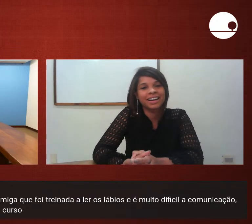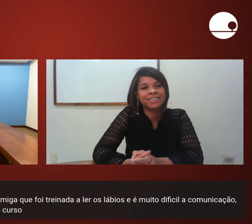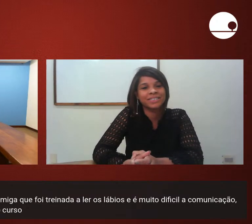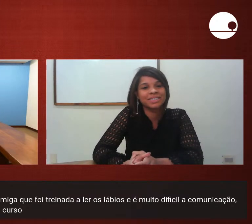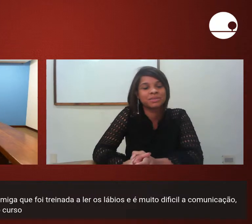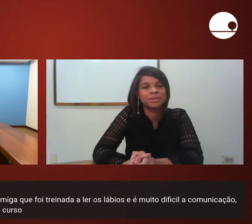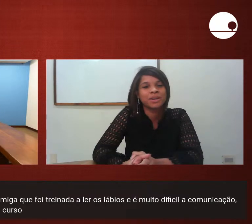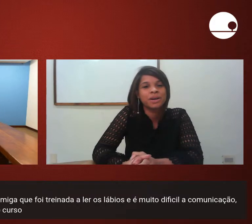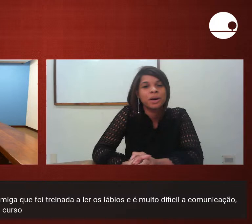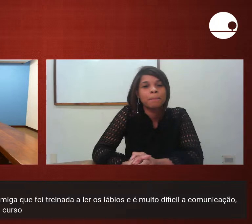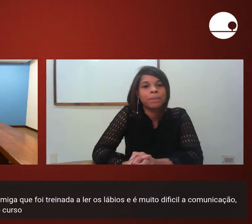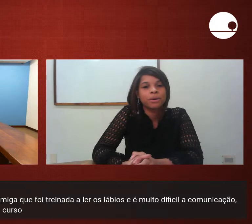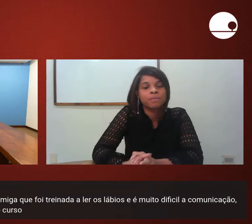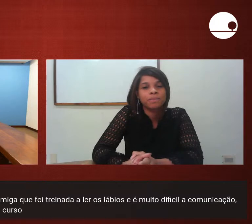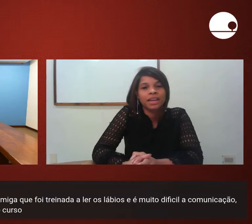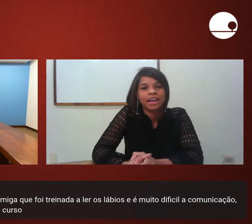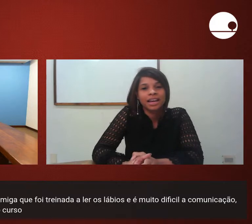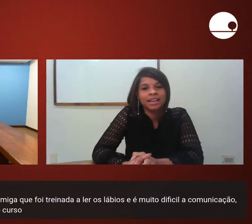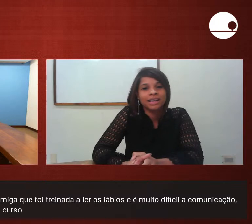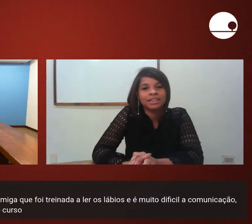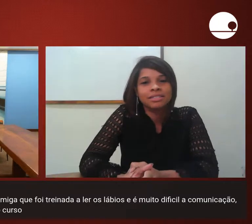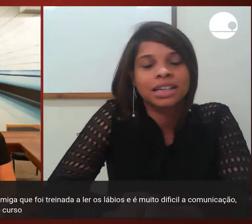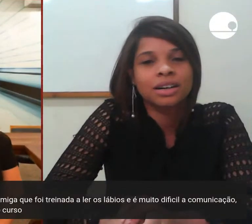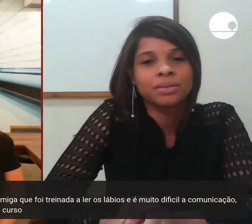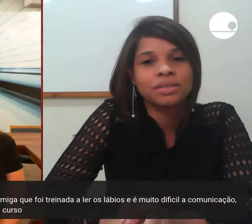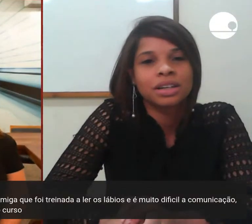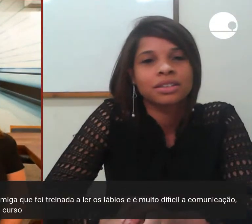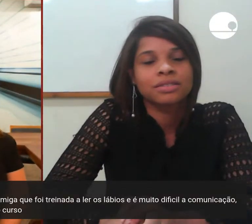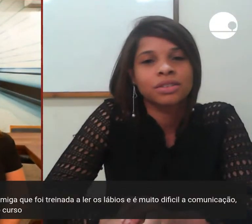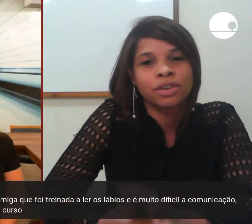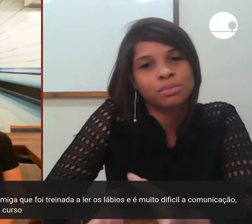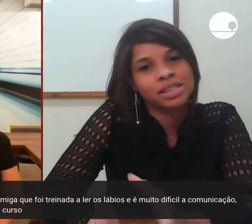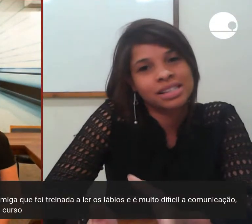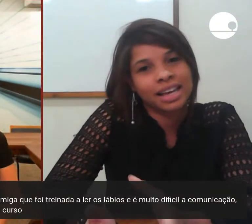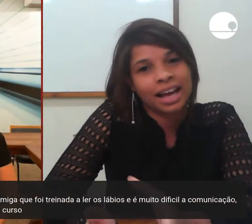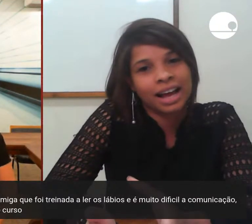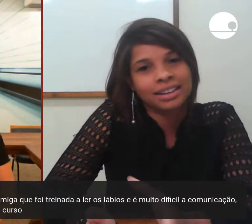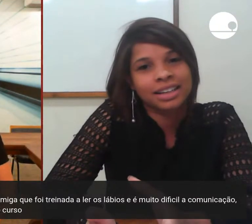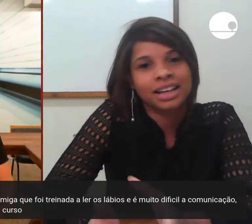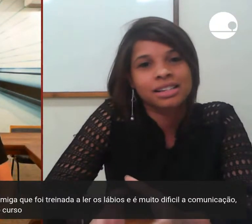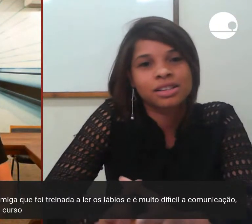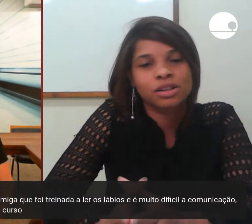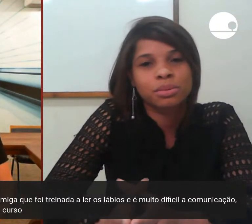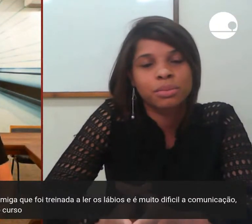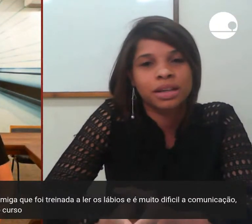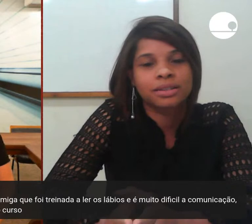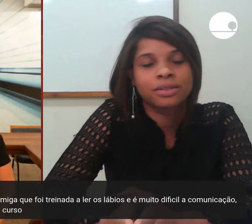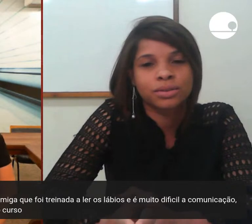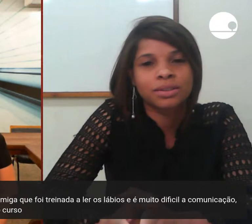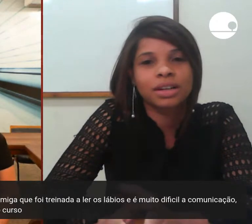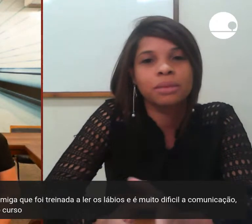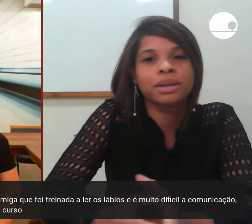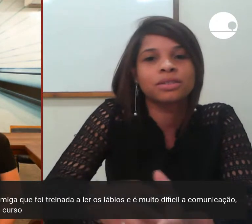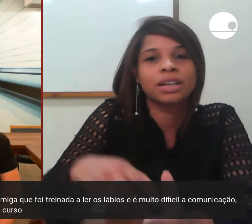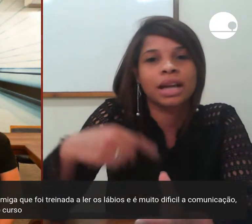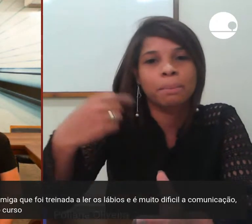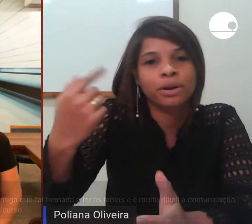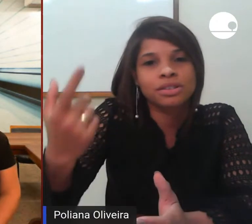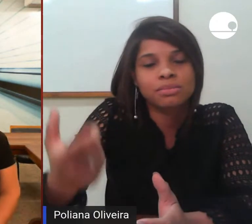ah ótimo bom então vamos encerrar né esse nosso primeiro encontro lembrando que na próxima